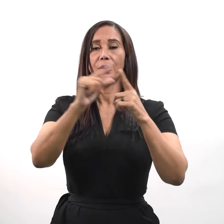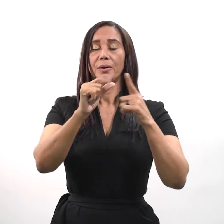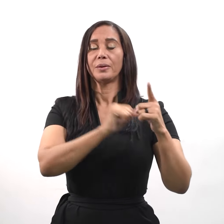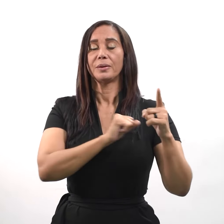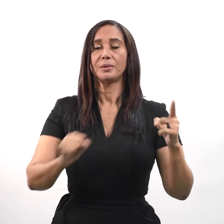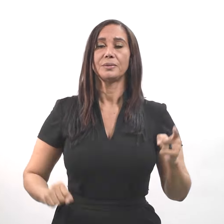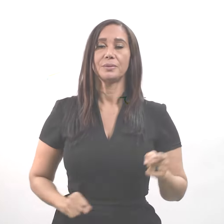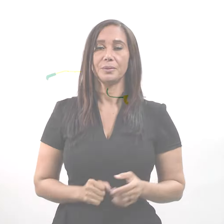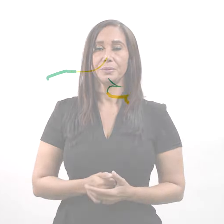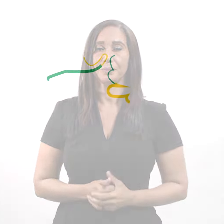No vale reino